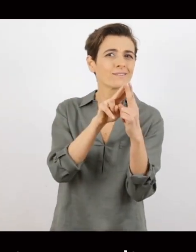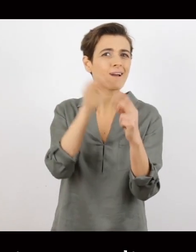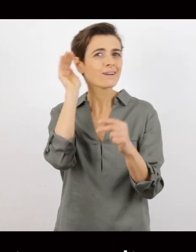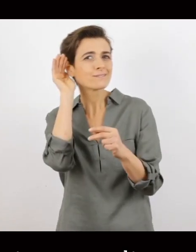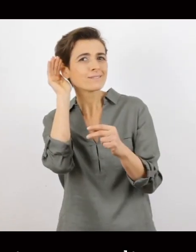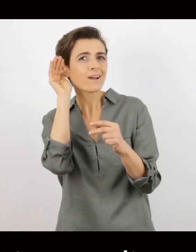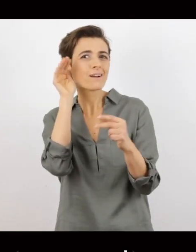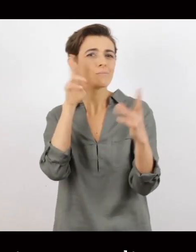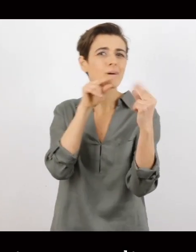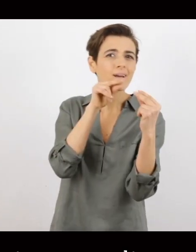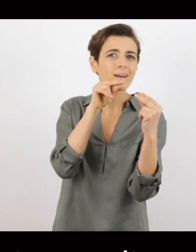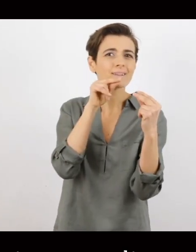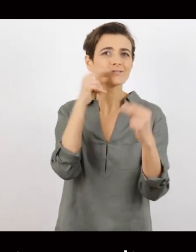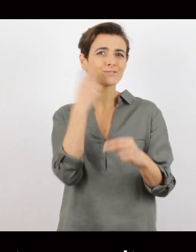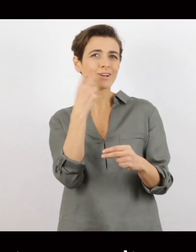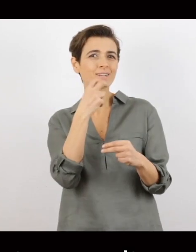sorridono.